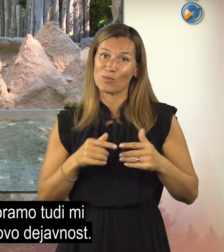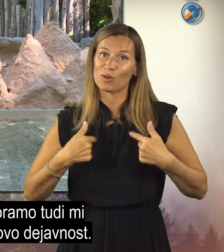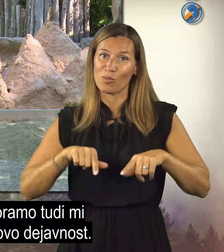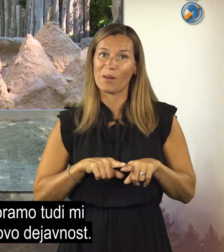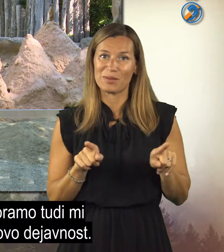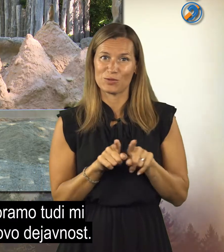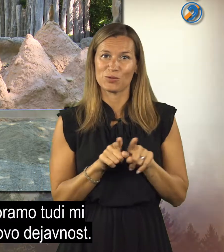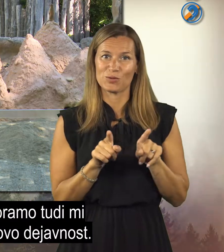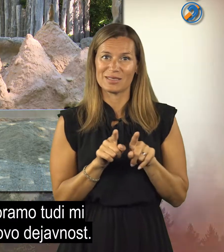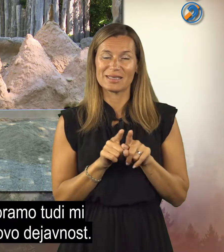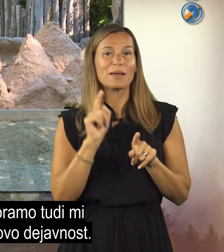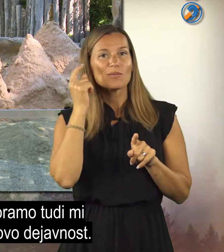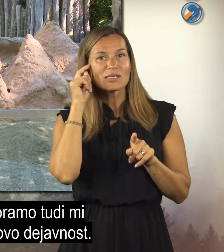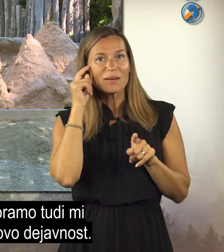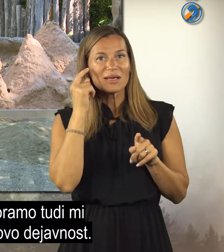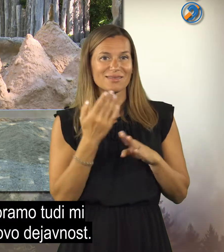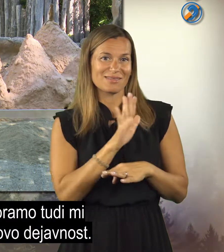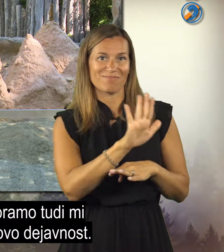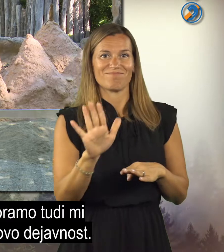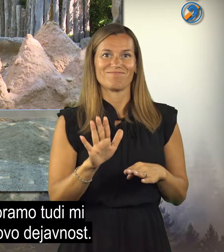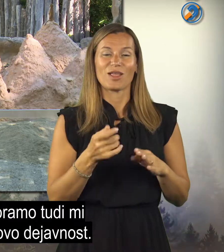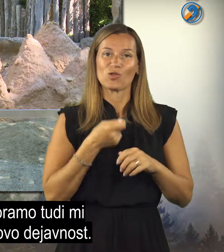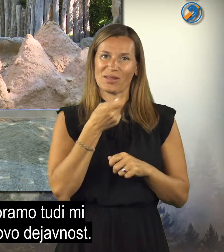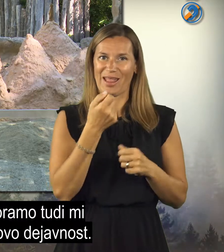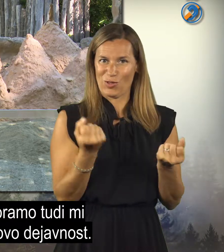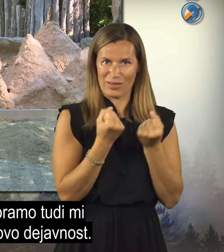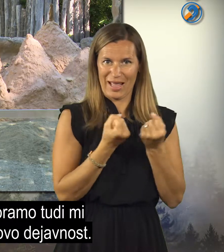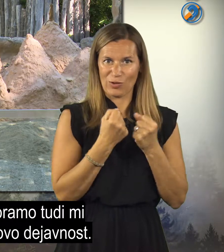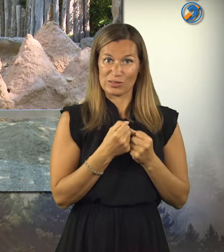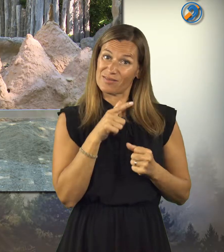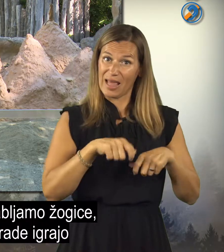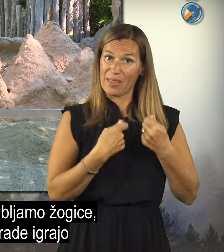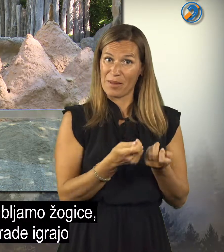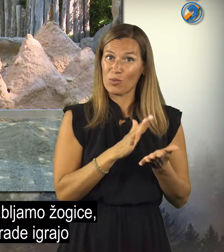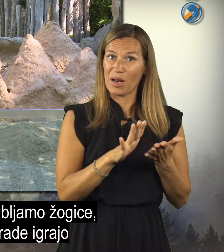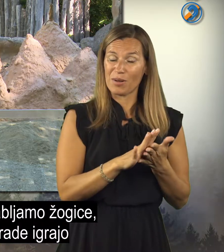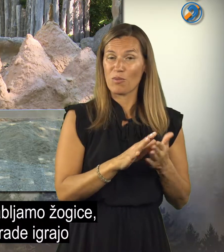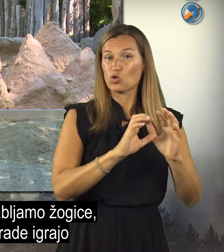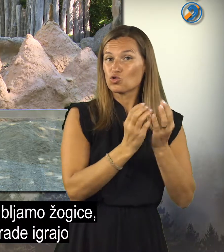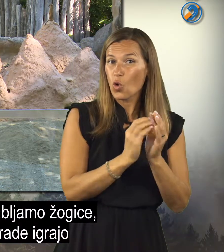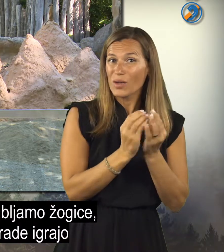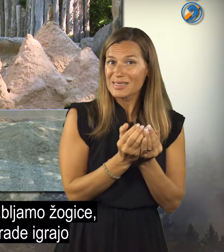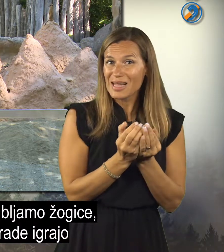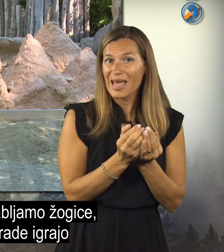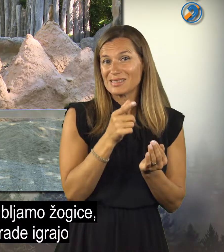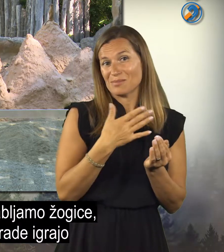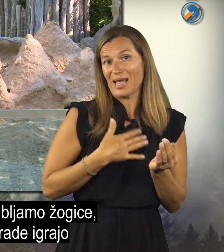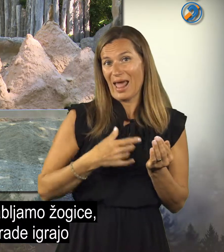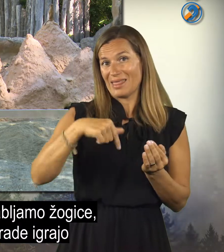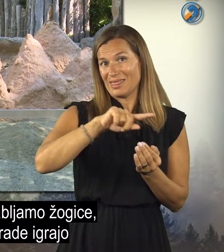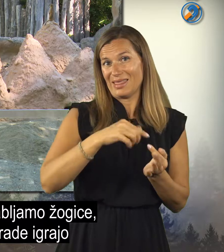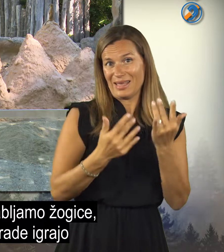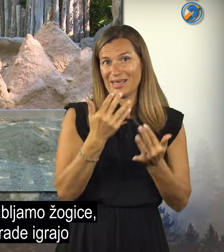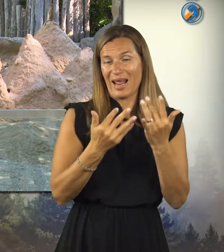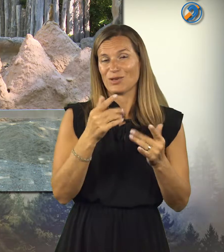Vsekakor pa moramo tudi mi poskrbeti za njihovo dodatno dejavnost. V ta nameno porabljamo kakšne žovice, s